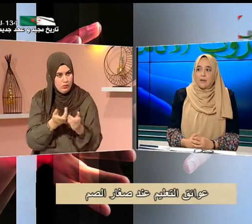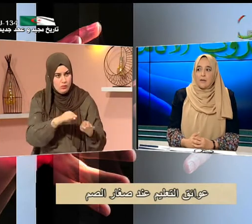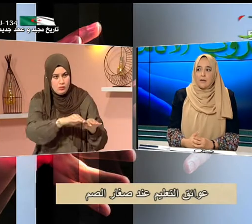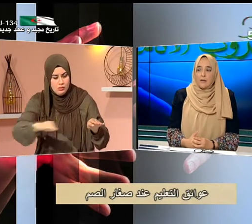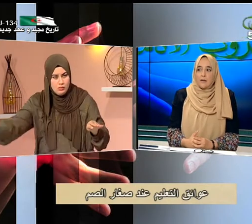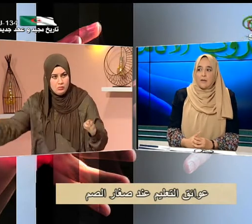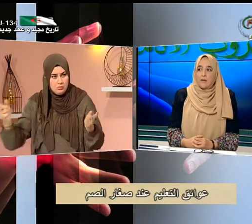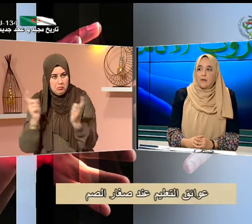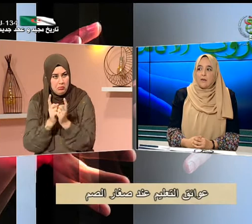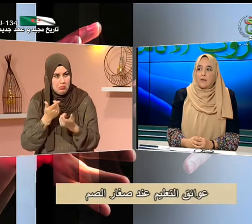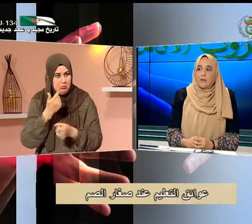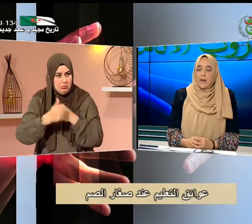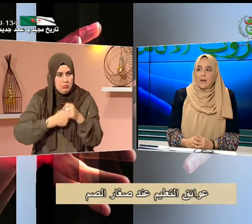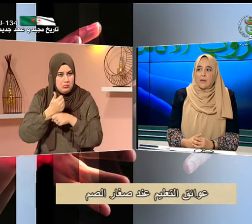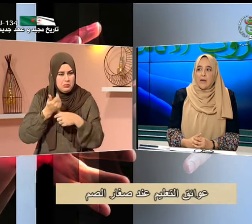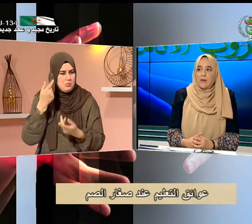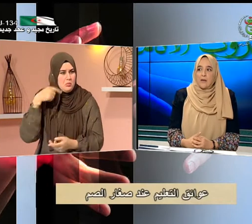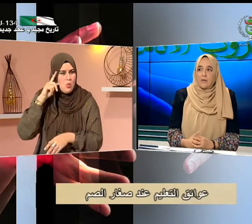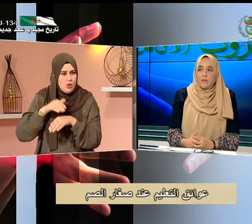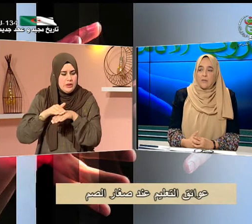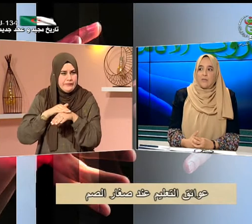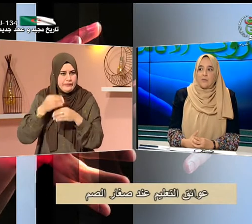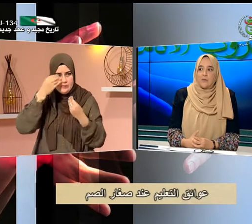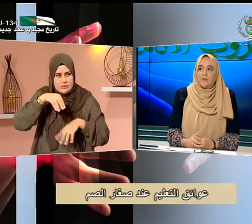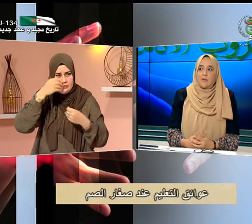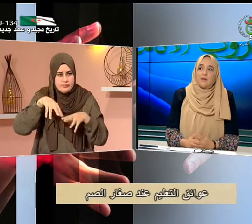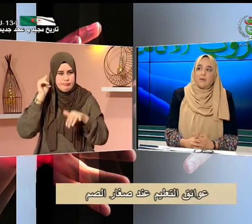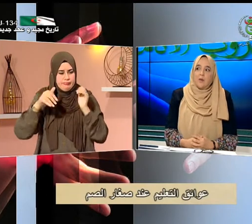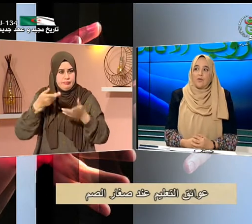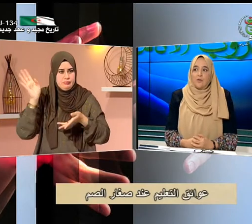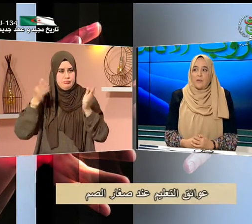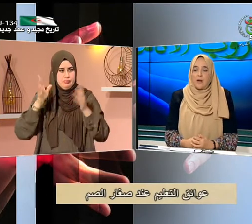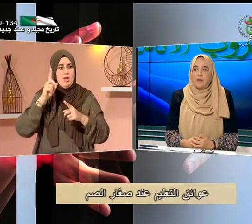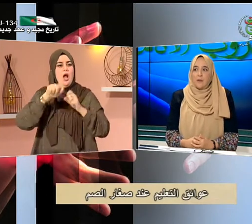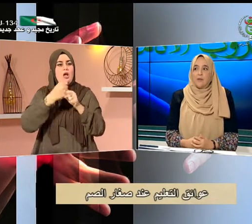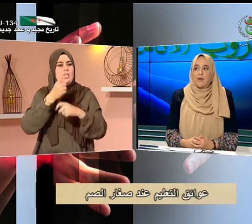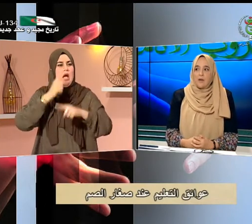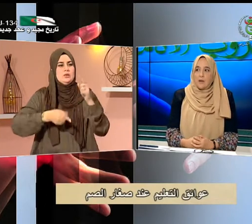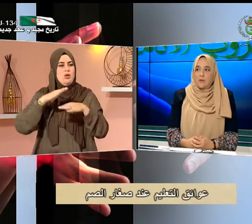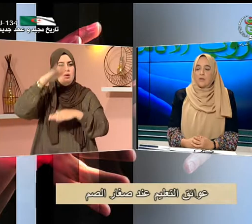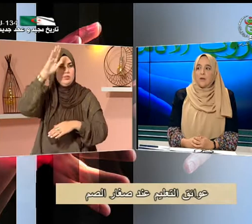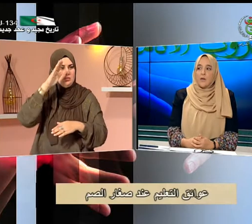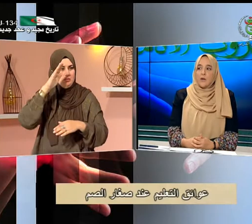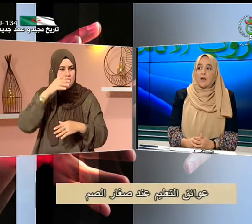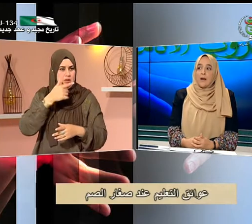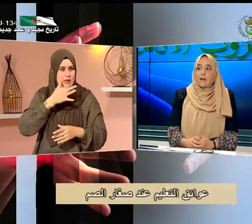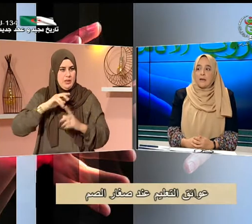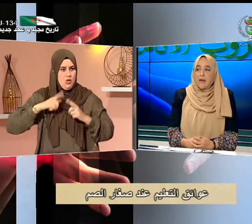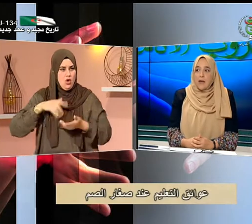المرحلة المرحلة يعني موجودة المرحلة الابتدائية والتناوي لكن الآن